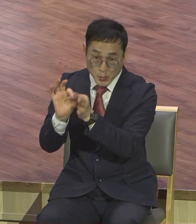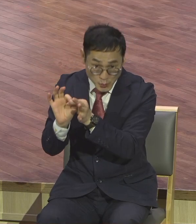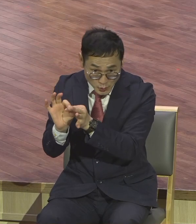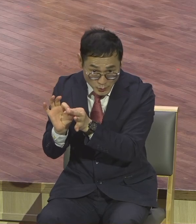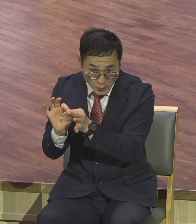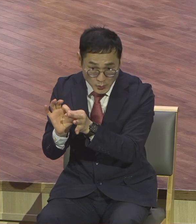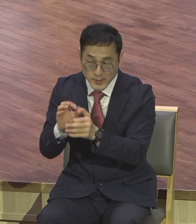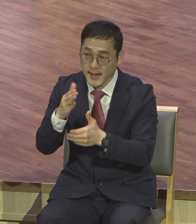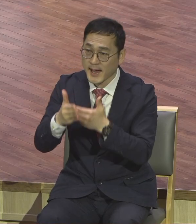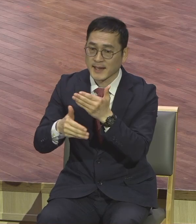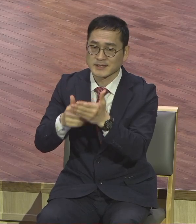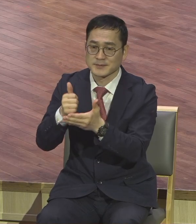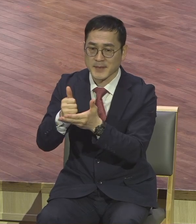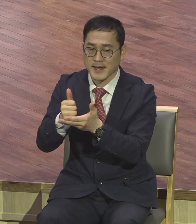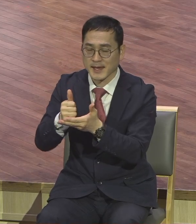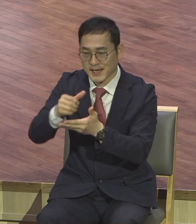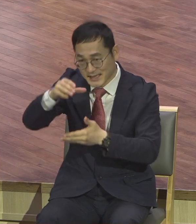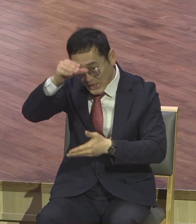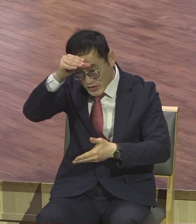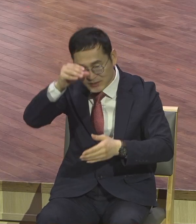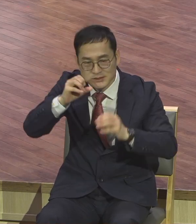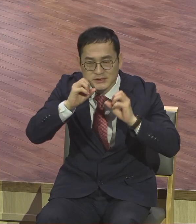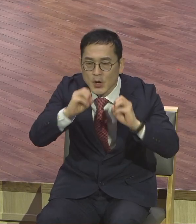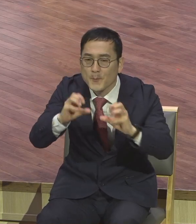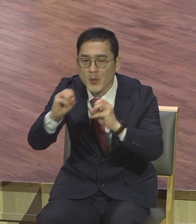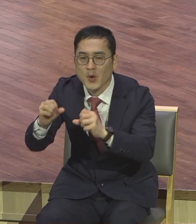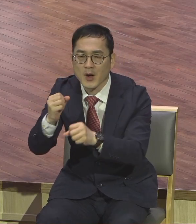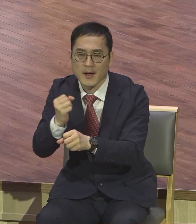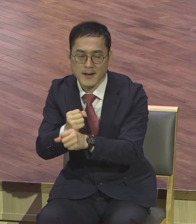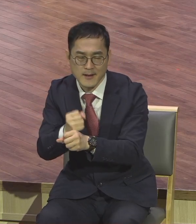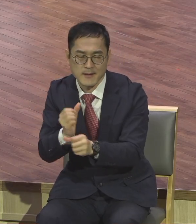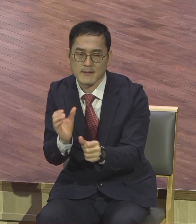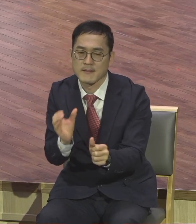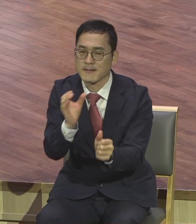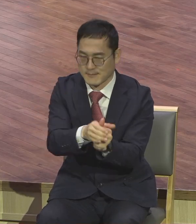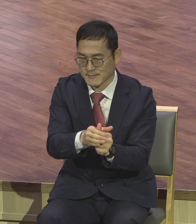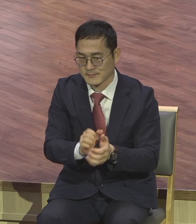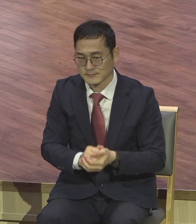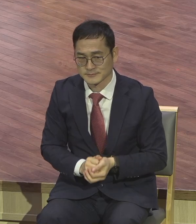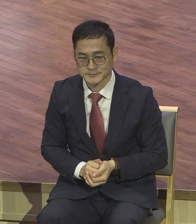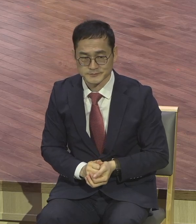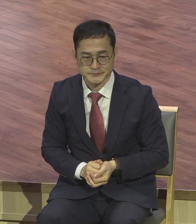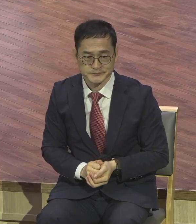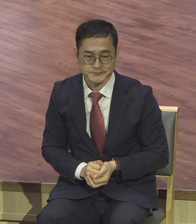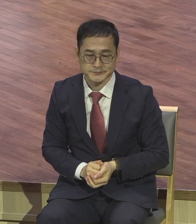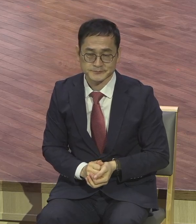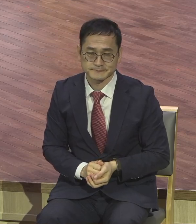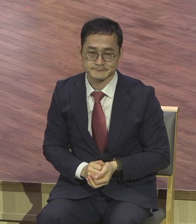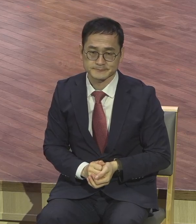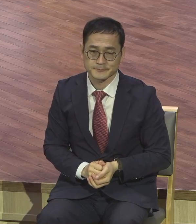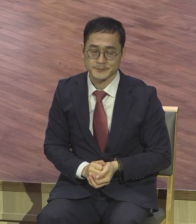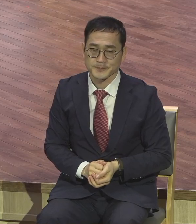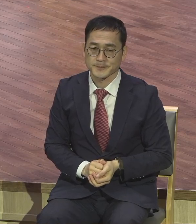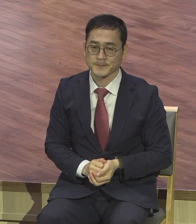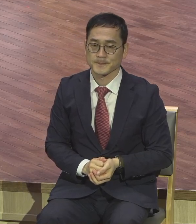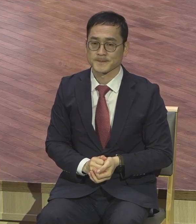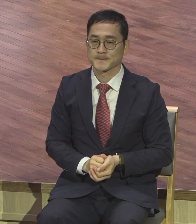아름다운 덕을 선포하도록 부른받은 현장